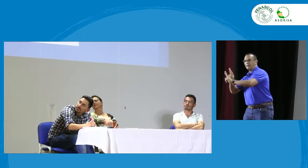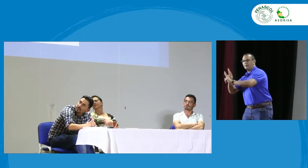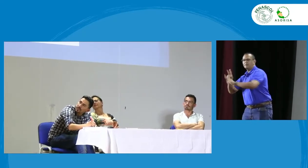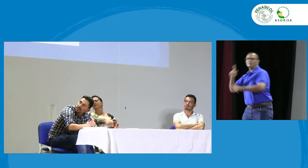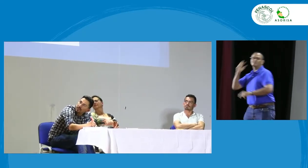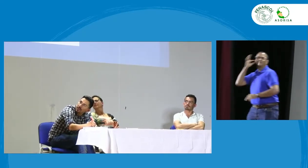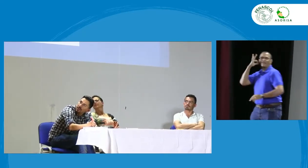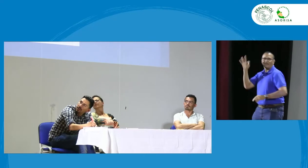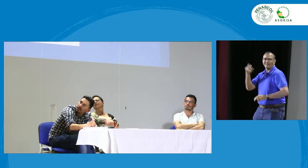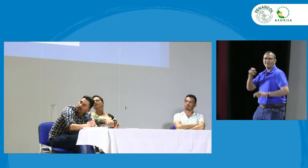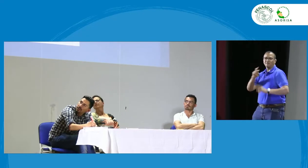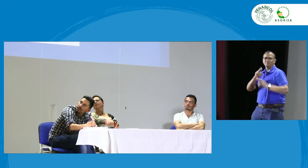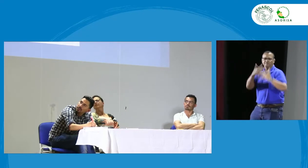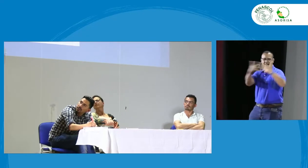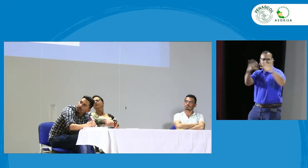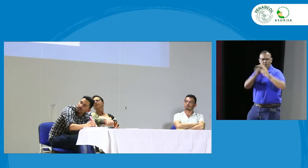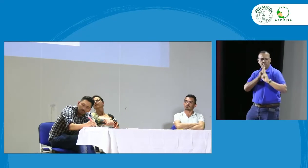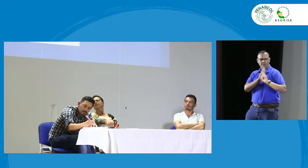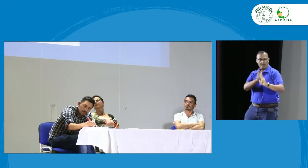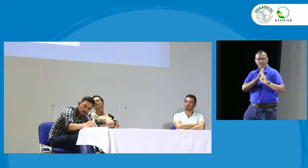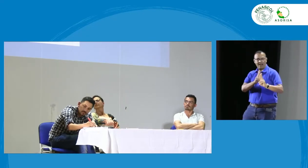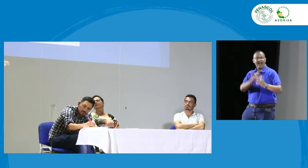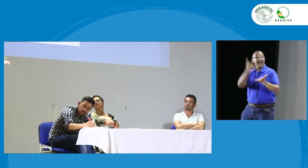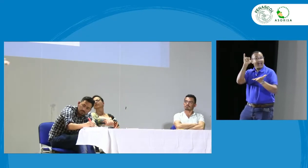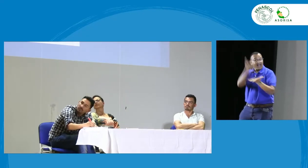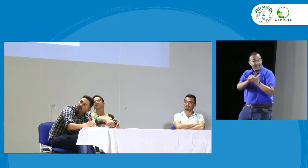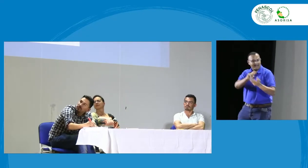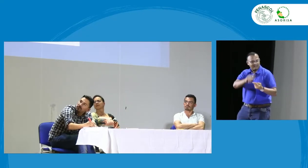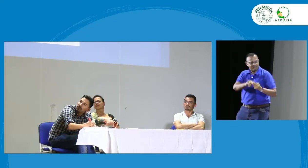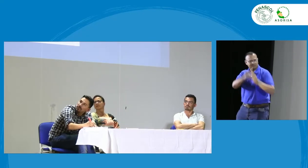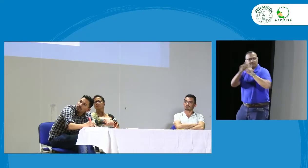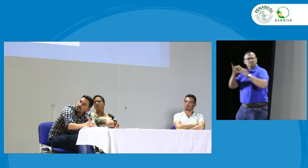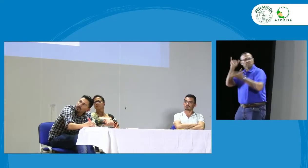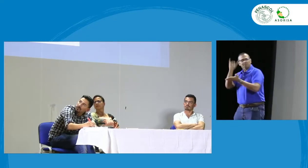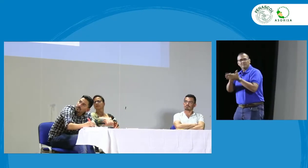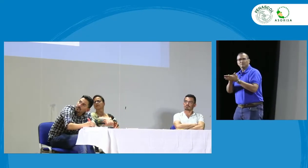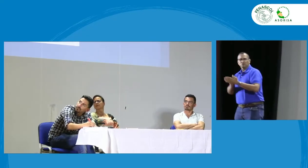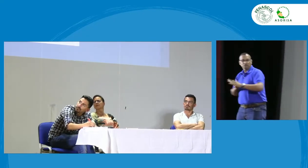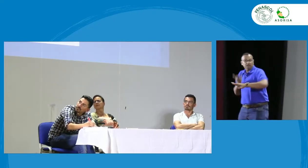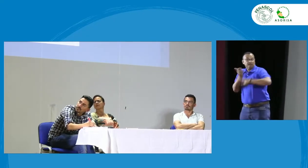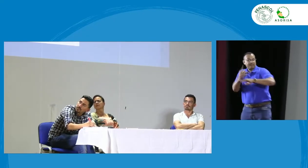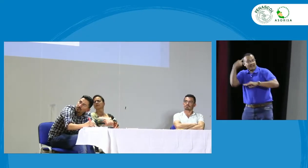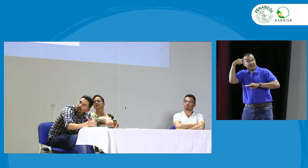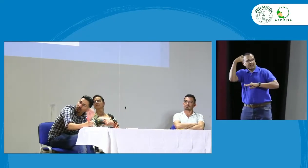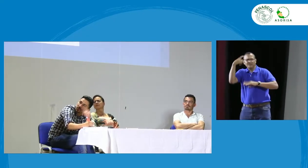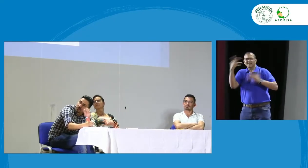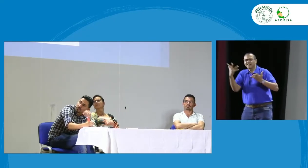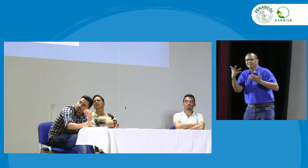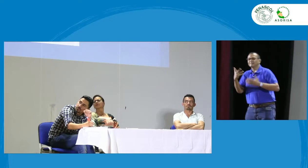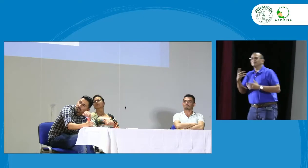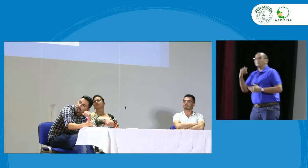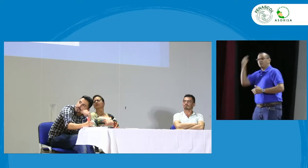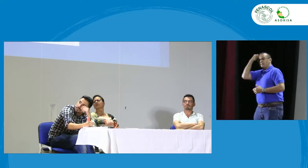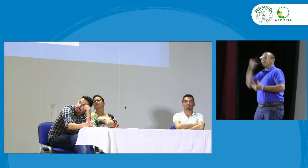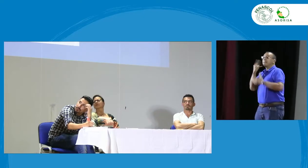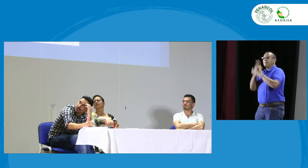encargada de esto y a cómo se le puede dar respuesta efectiva el reto en este momento